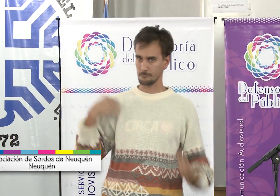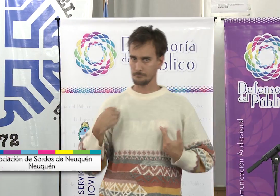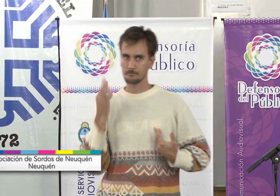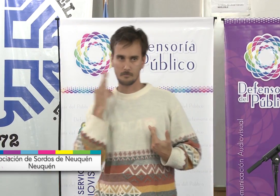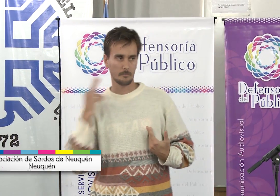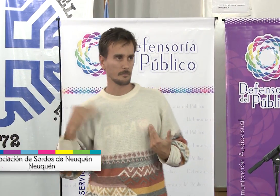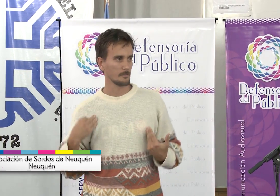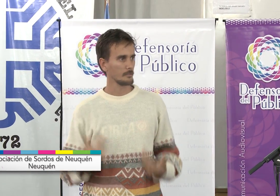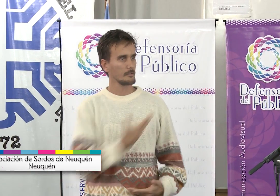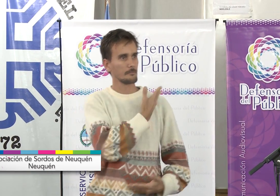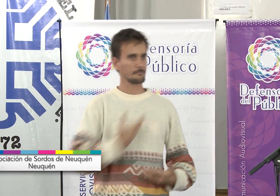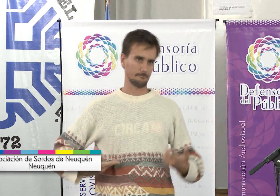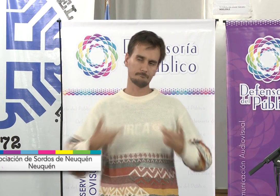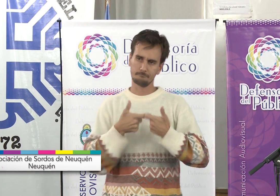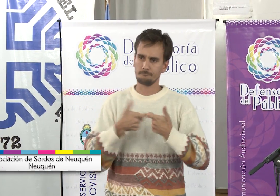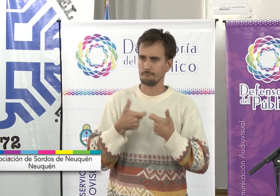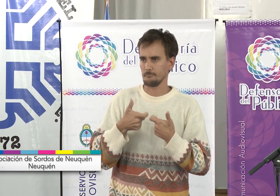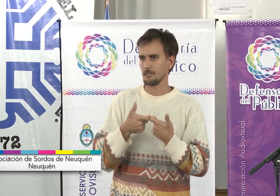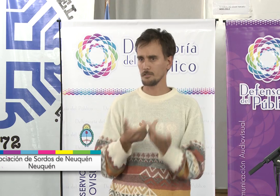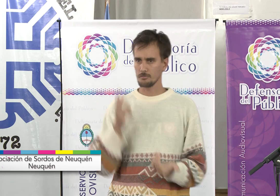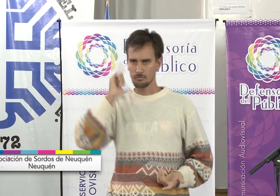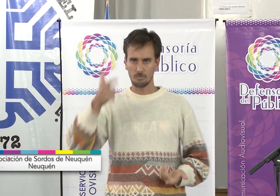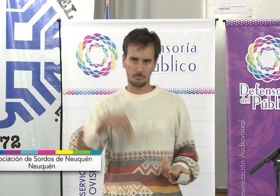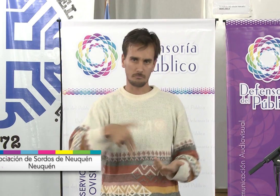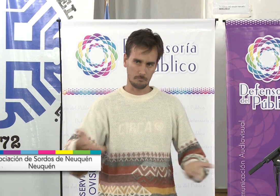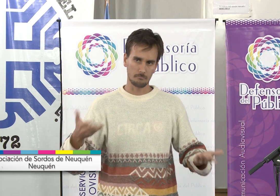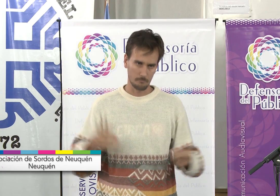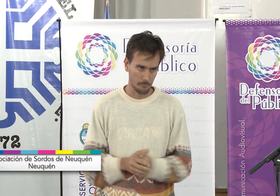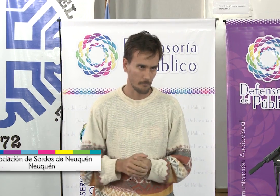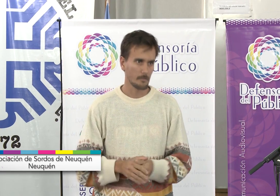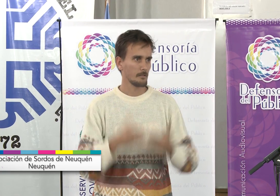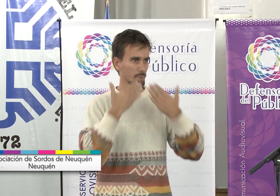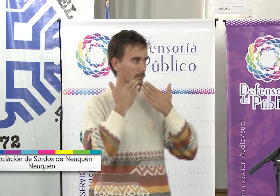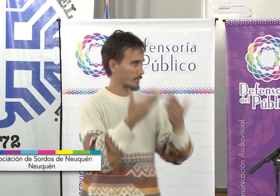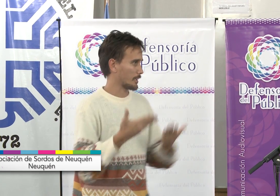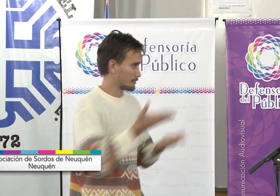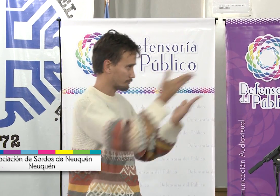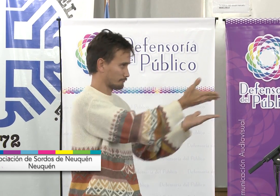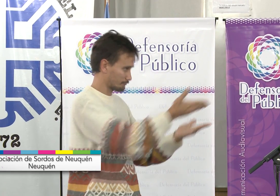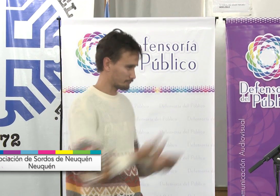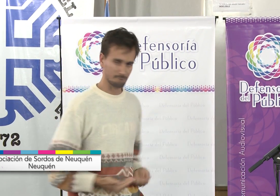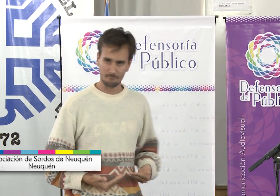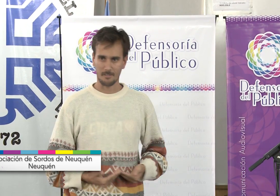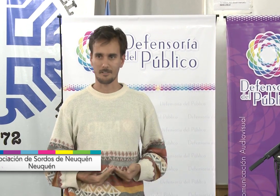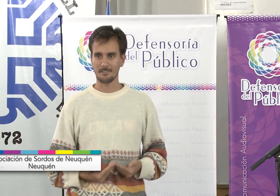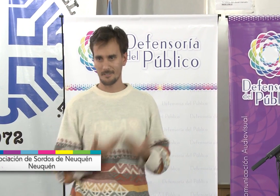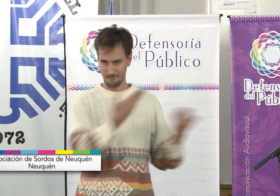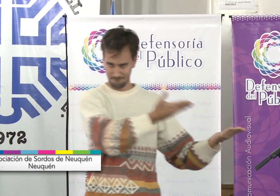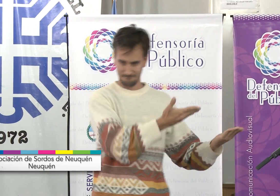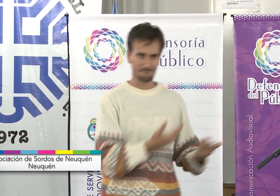Esta es mi seña personal, soy Martín, soy el presidente de la Asociación de Sordos de aquí de Neuquén. Le quiero agradecer a la Defensoría